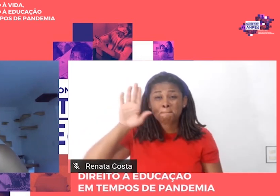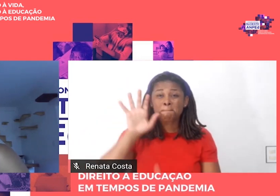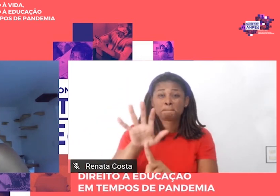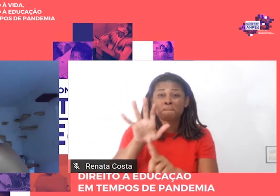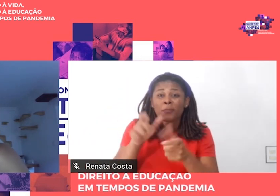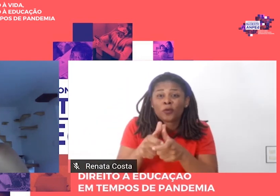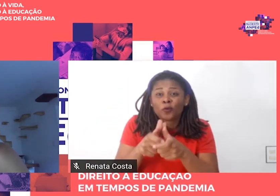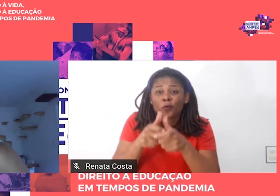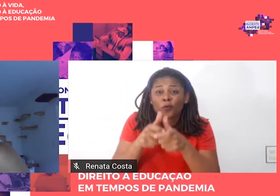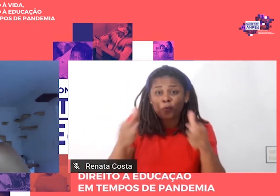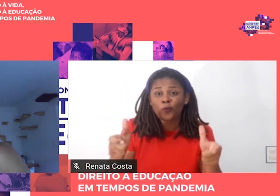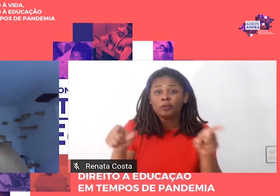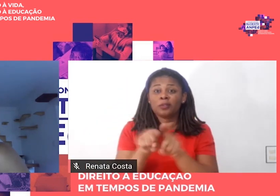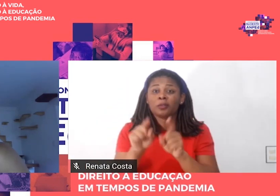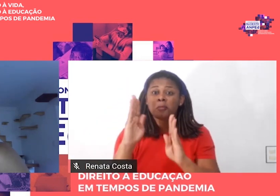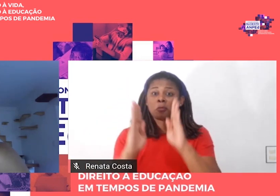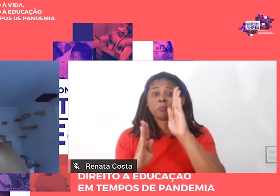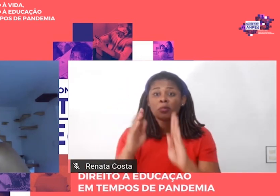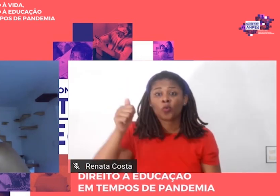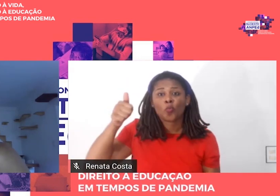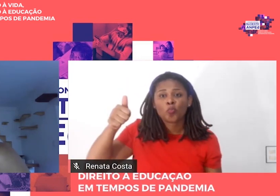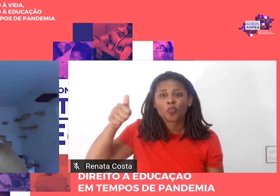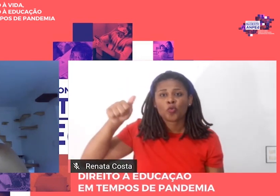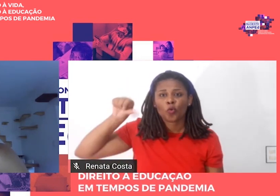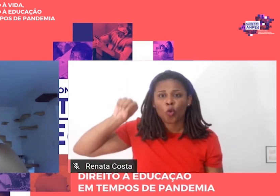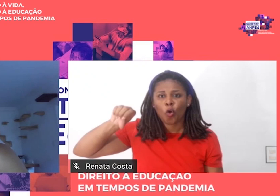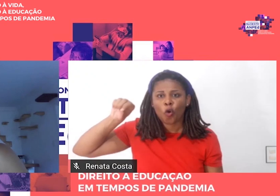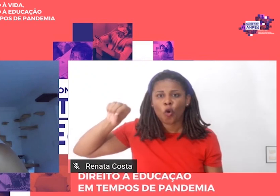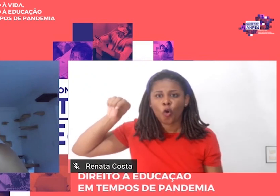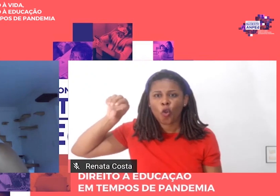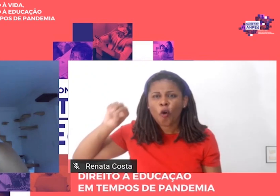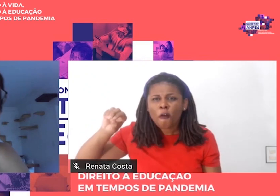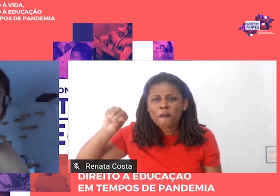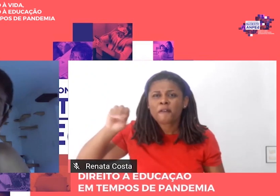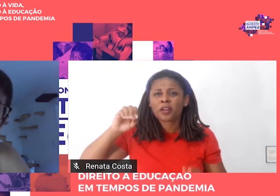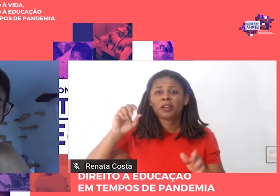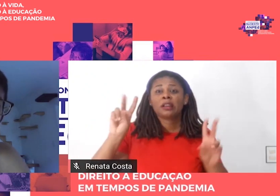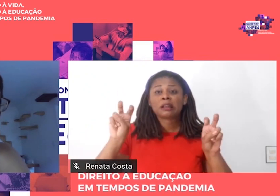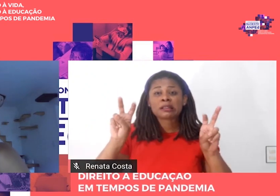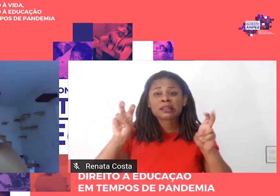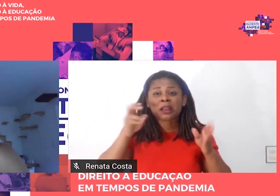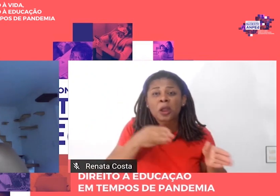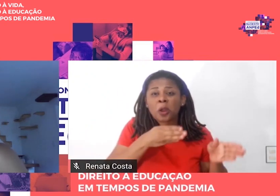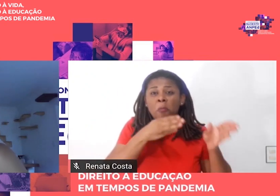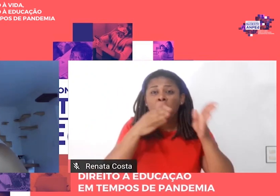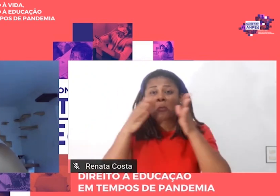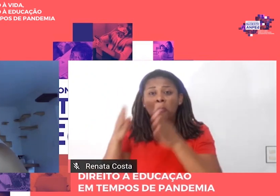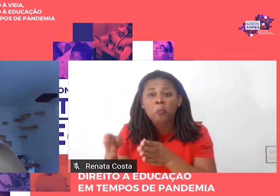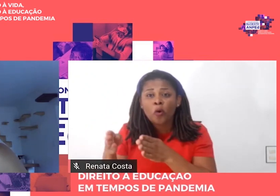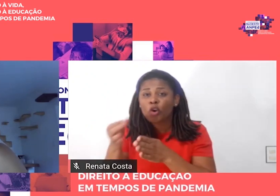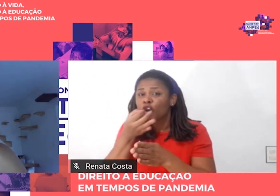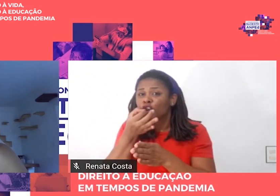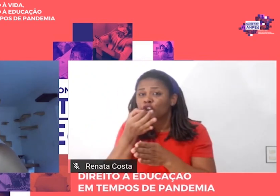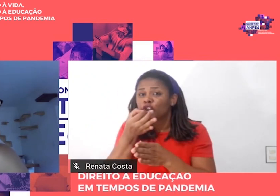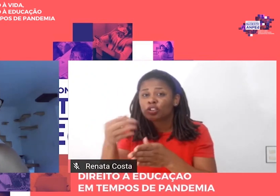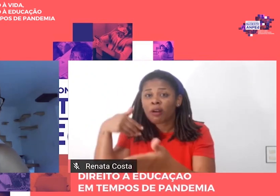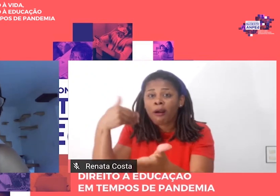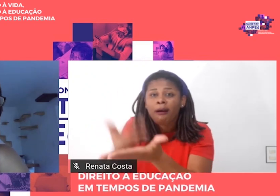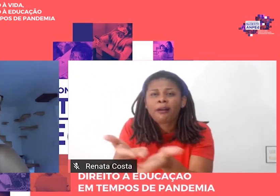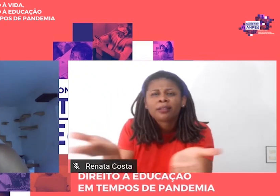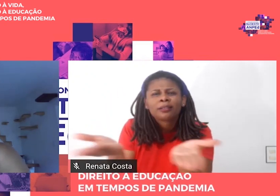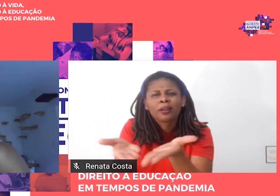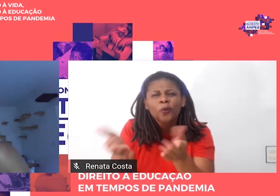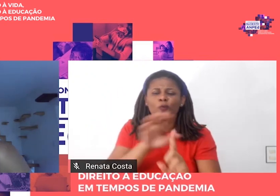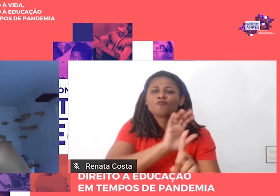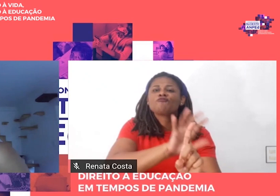com as formulações denominadas pós-críticas, e que ainda hoje predominam no campo educacional.